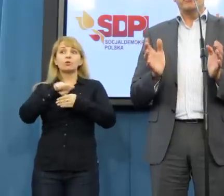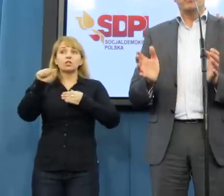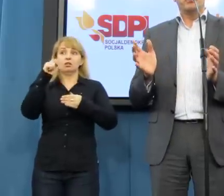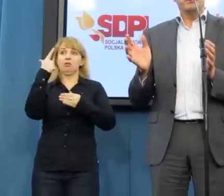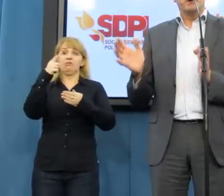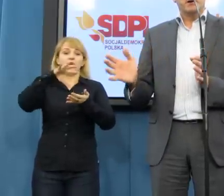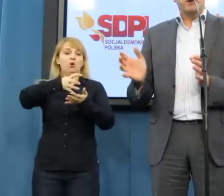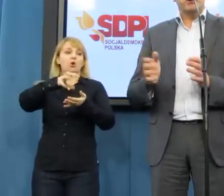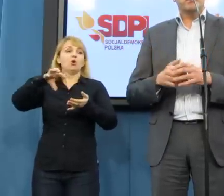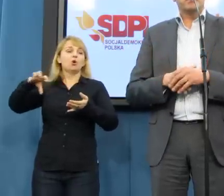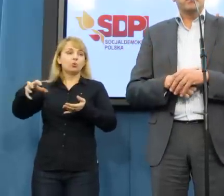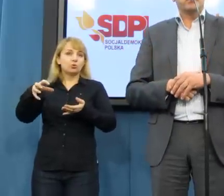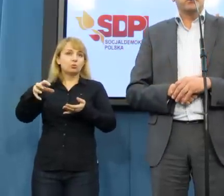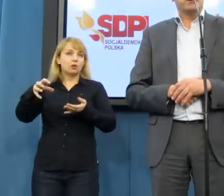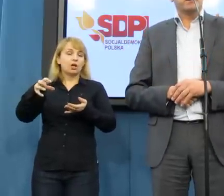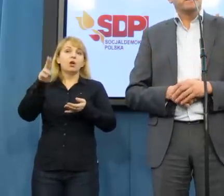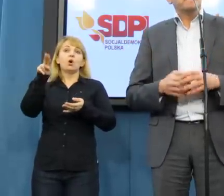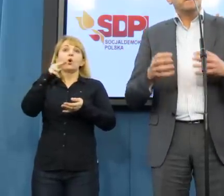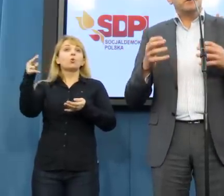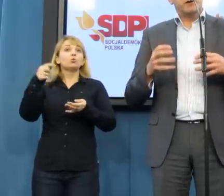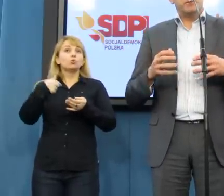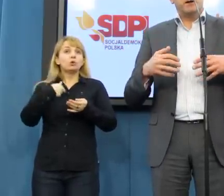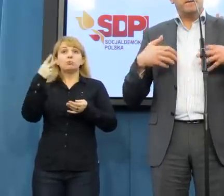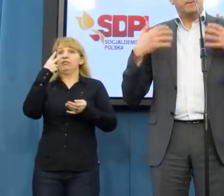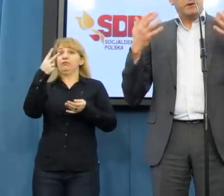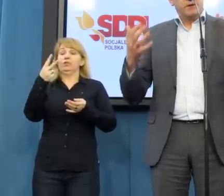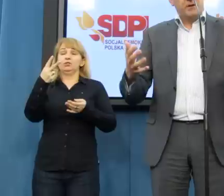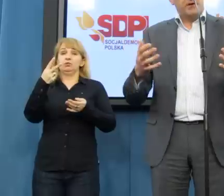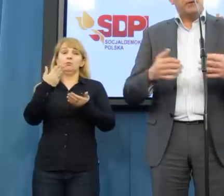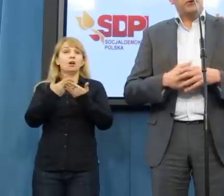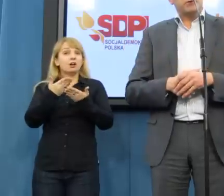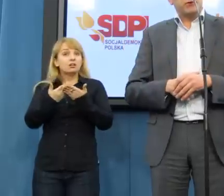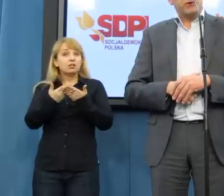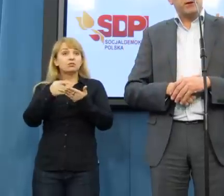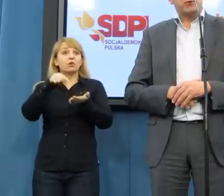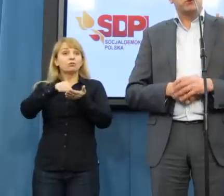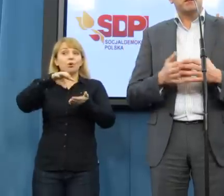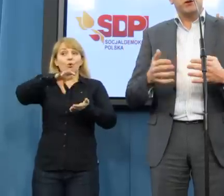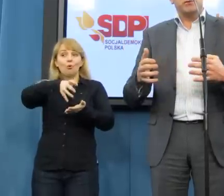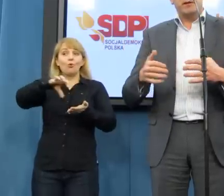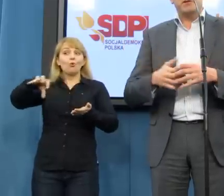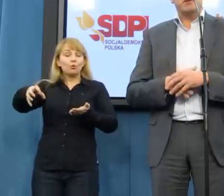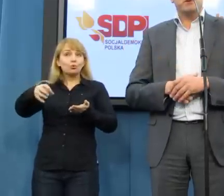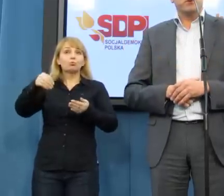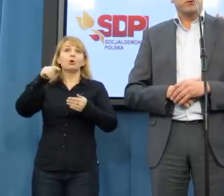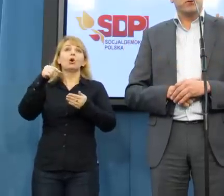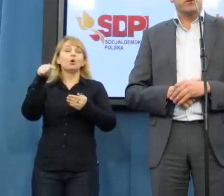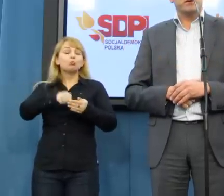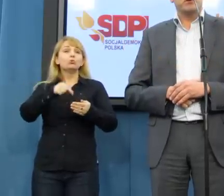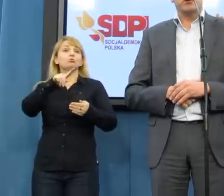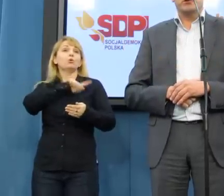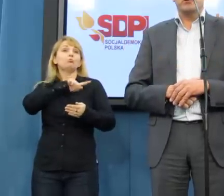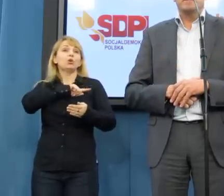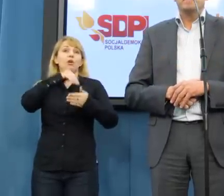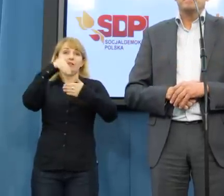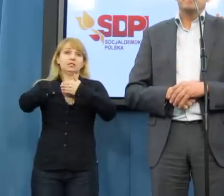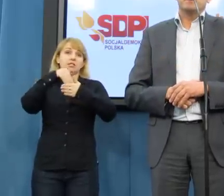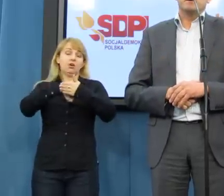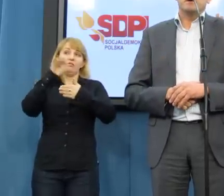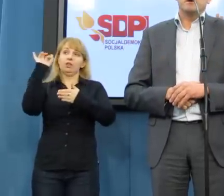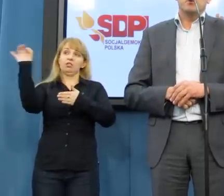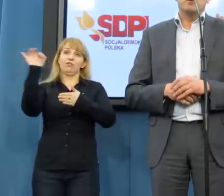dwie grupy kierowców, których zachowania trzeba dostosować do